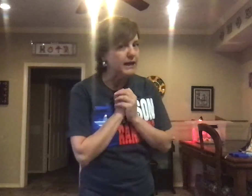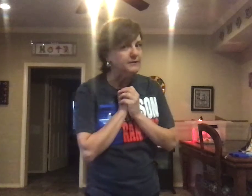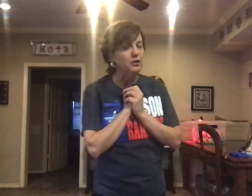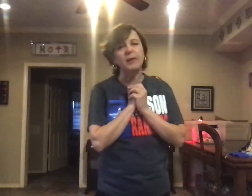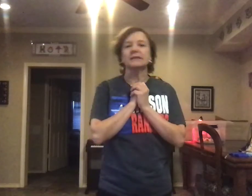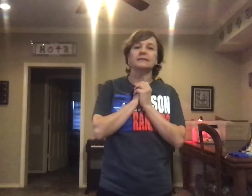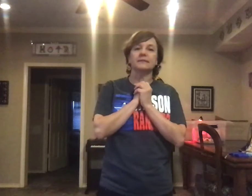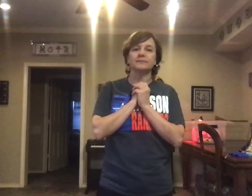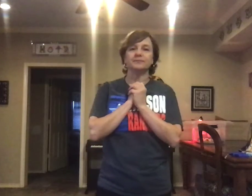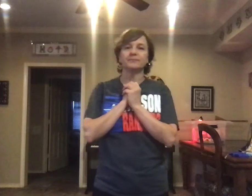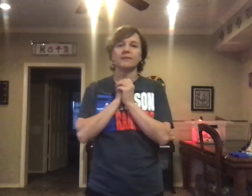canción más.